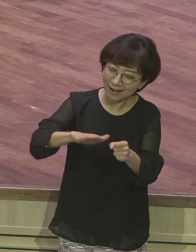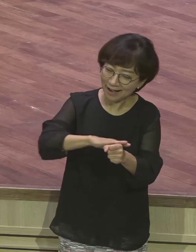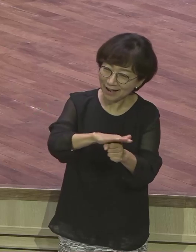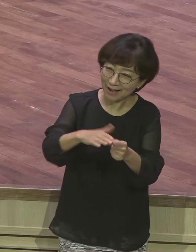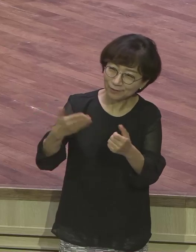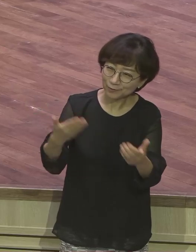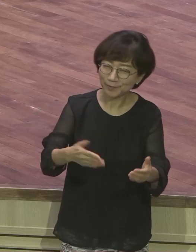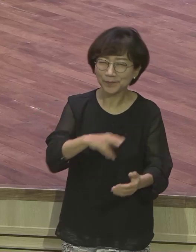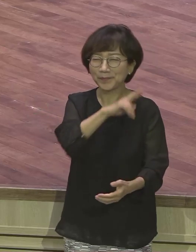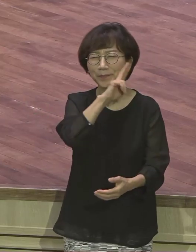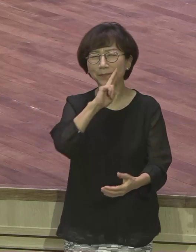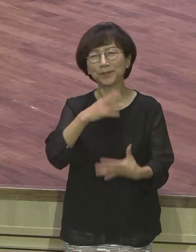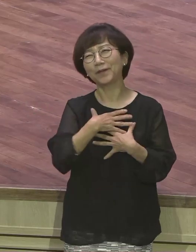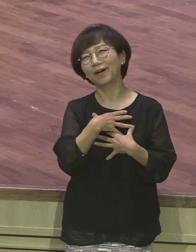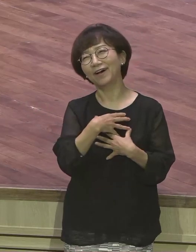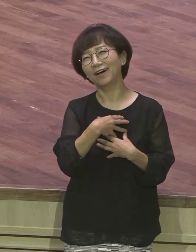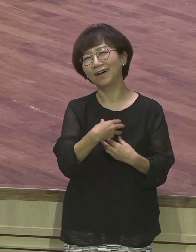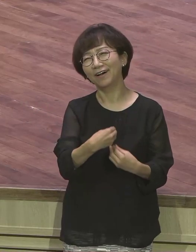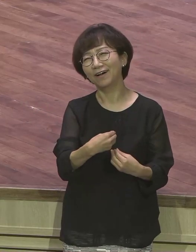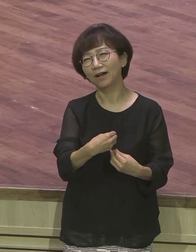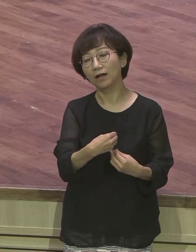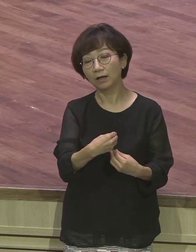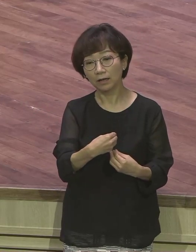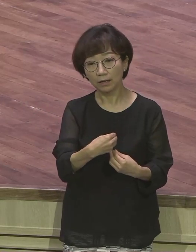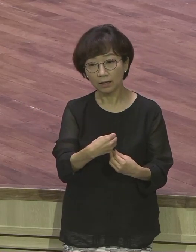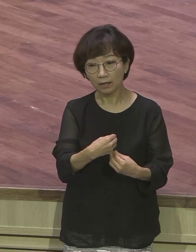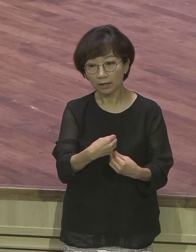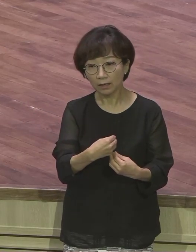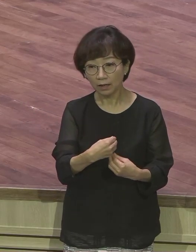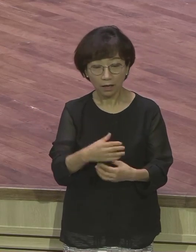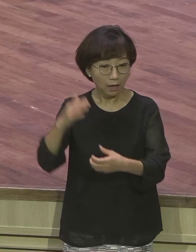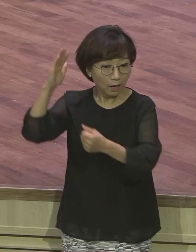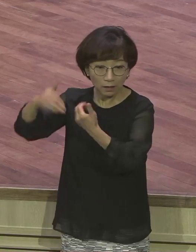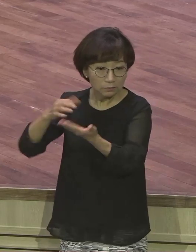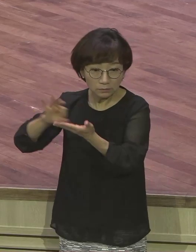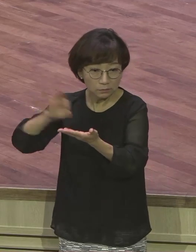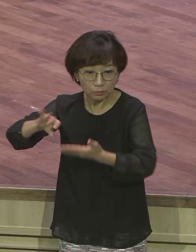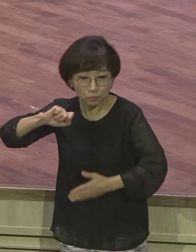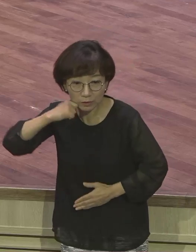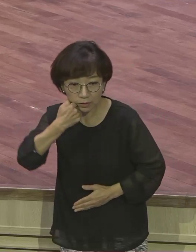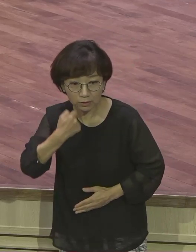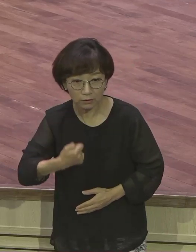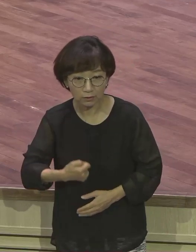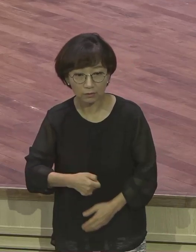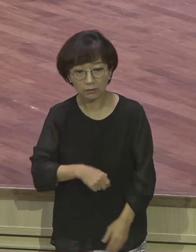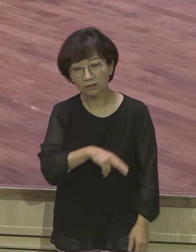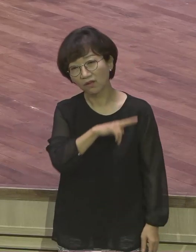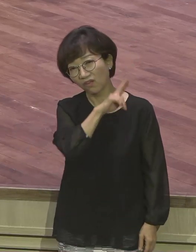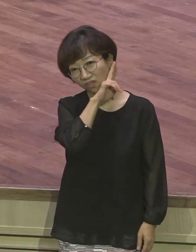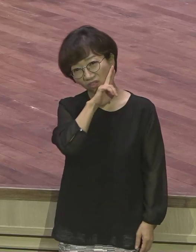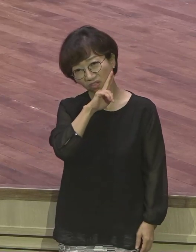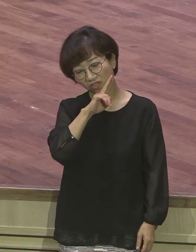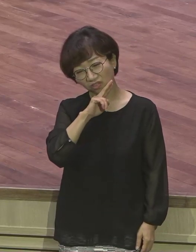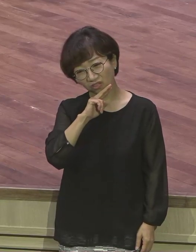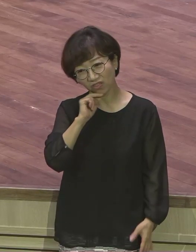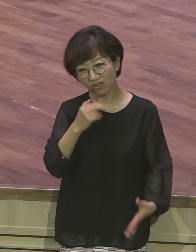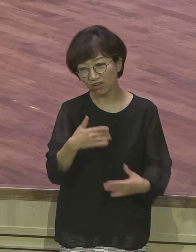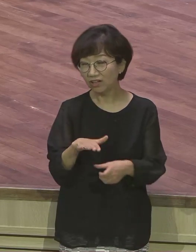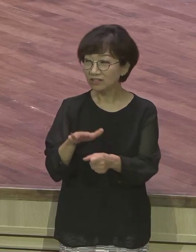그래가지고는 하나님 선생님 못 받는데 편안하게 그냥 뭐냐 그렇게 야곱의 일방적 사랑받고 방에